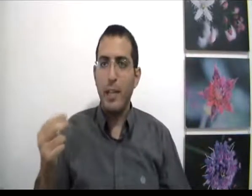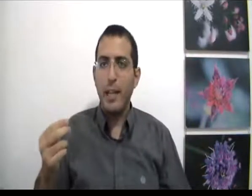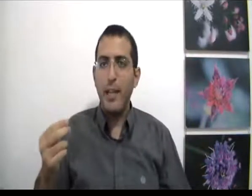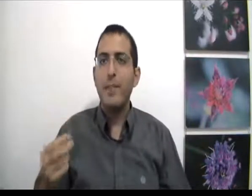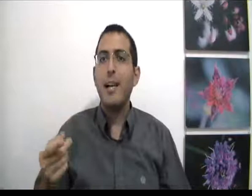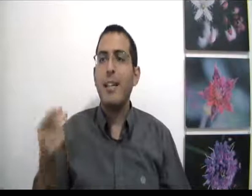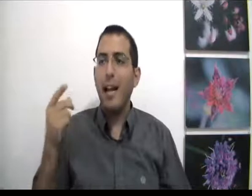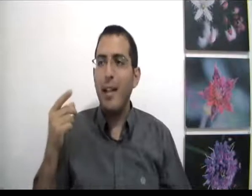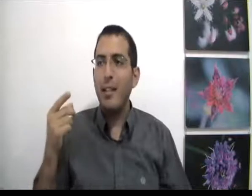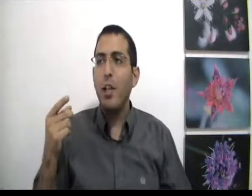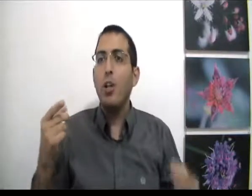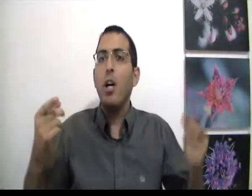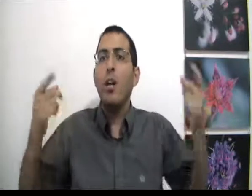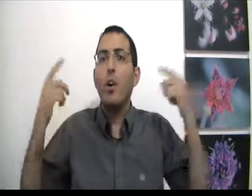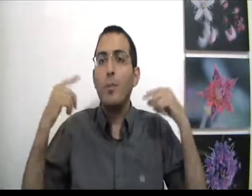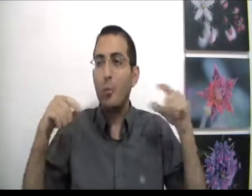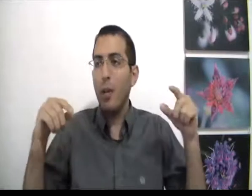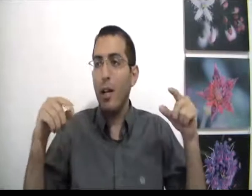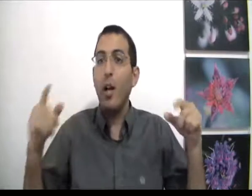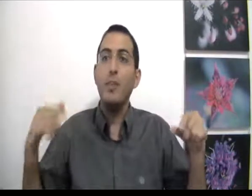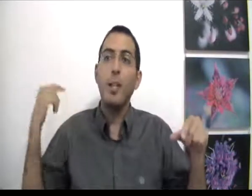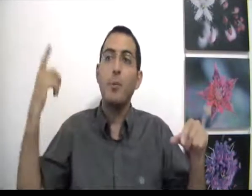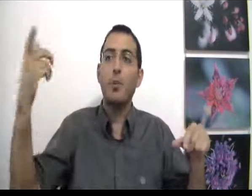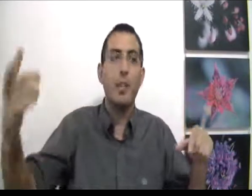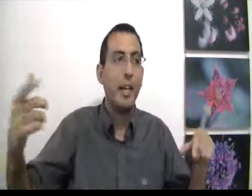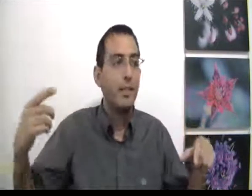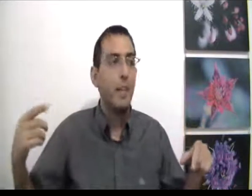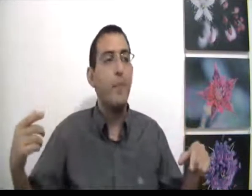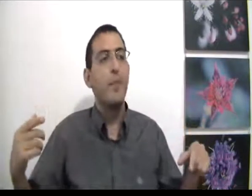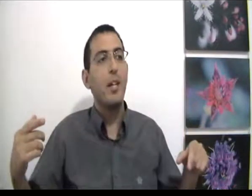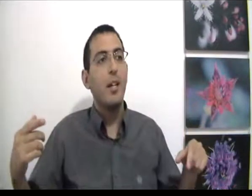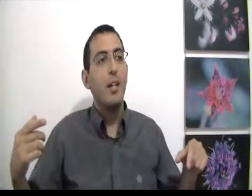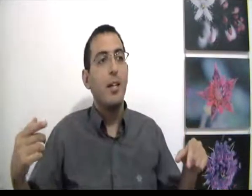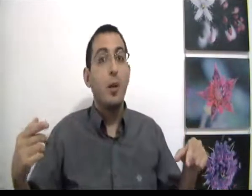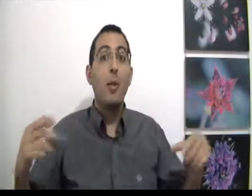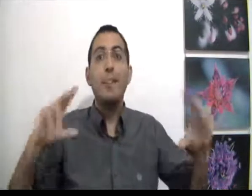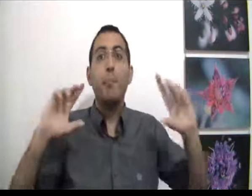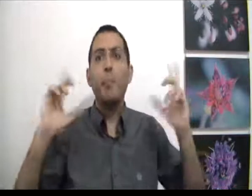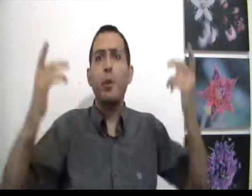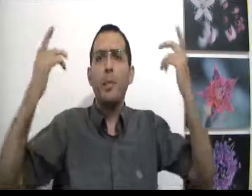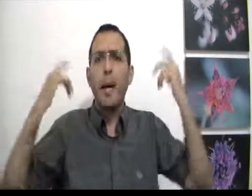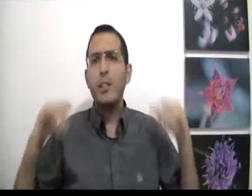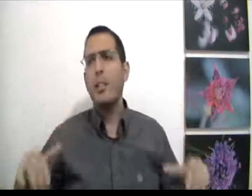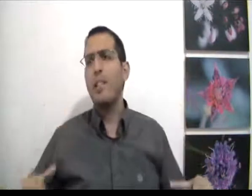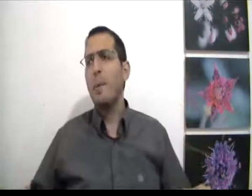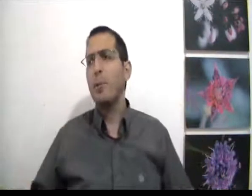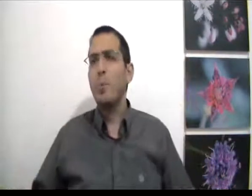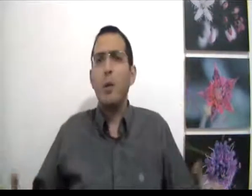להגיע אליו אתה עדיין לא יכול לבטוח לא רק שאתה לא בטוח שאתה הגיע לשם שאולי את פתאום מתברר שאתה היית במשהו מי יודע?